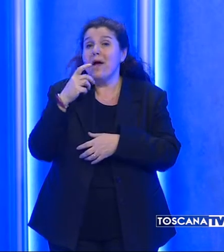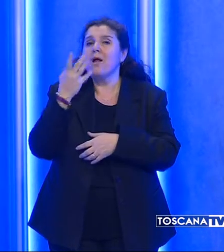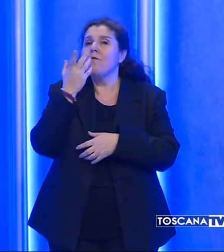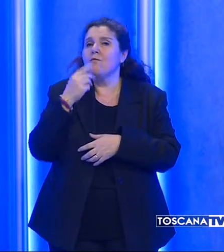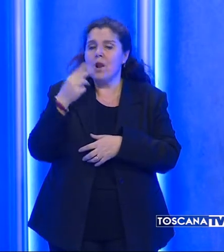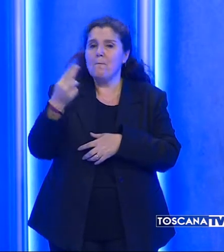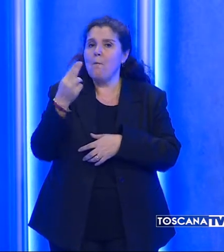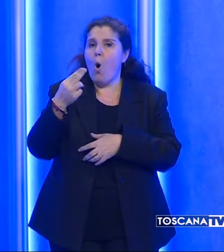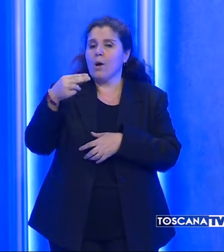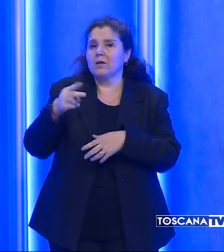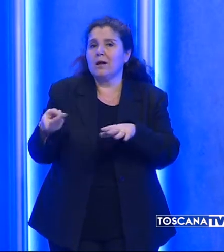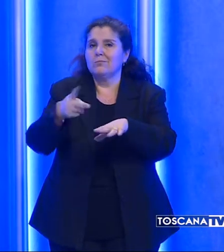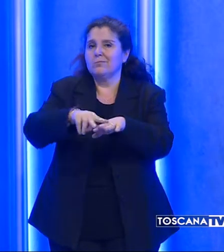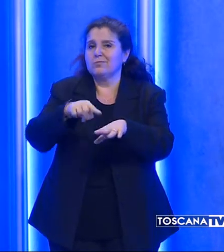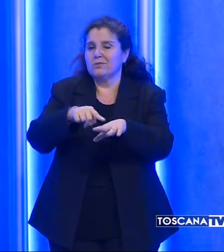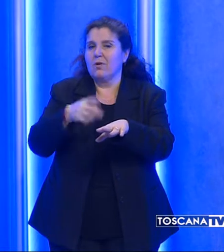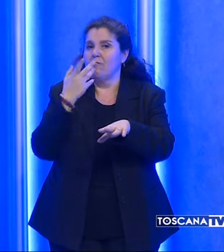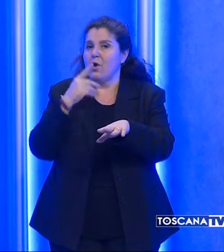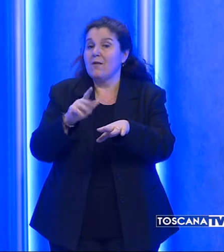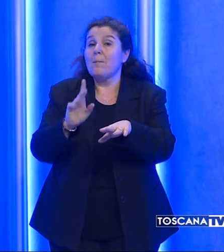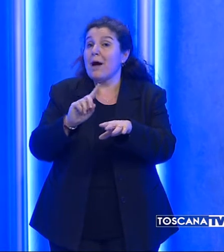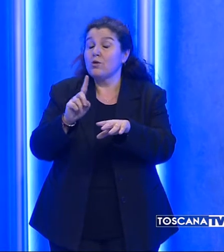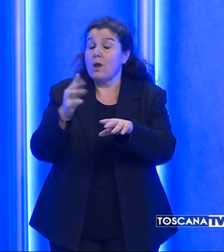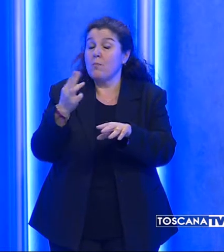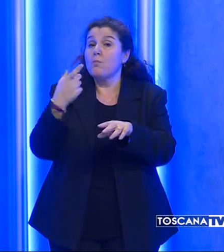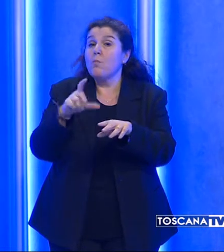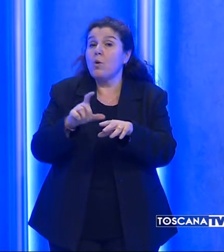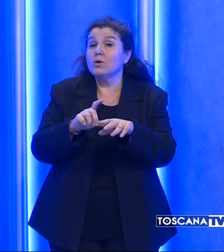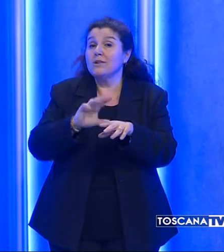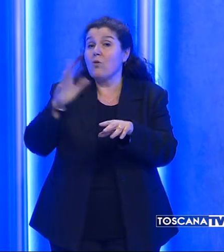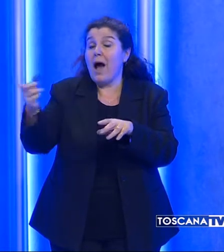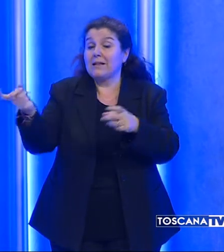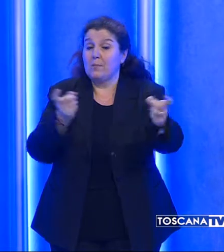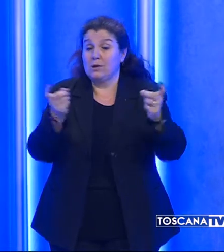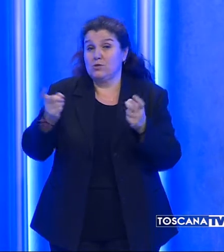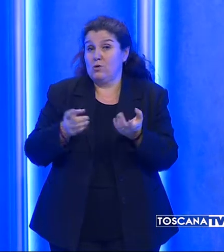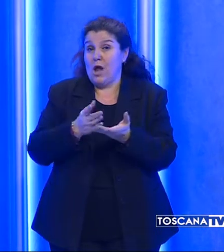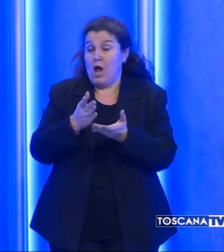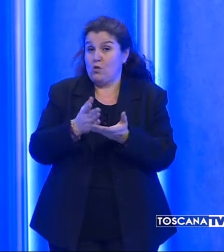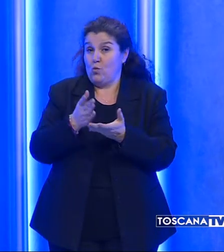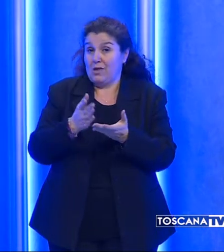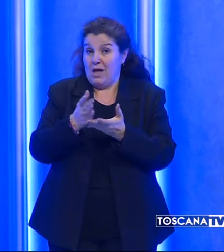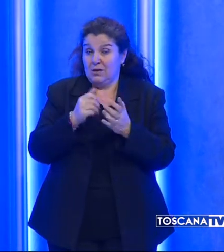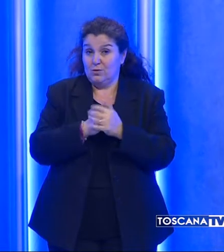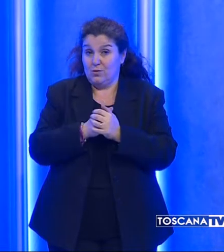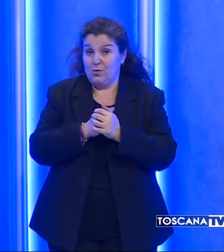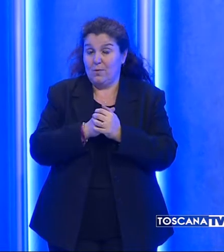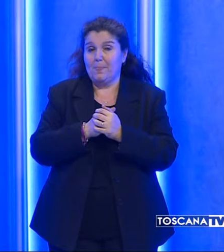malcapitato non sopraggiunta per cause esterne alla volontà degli aggressori.